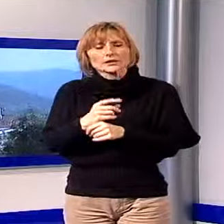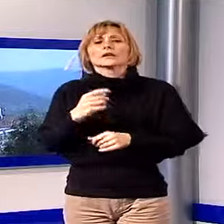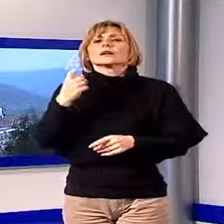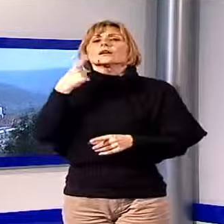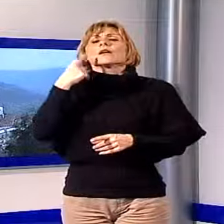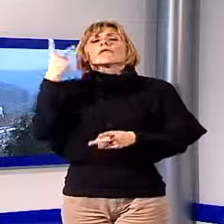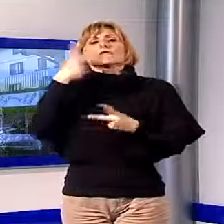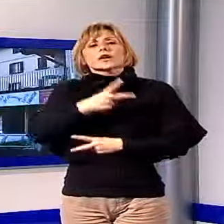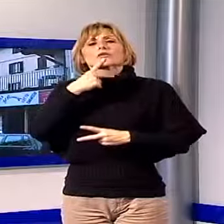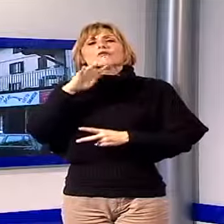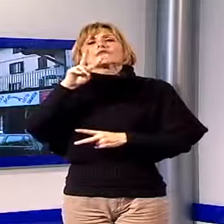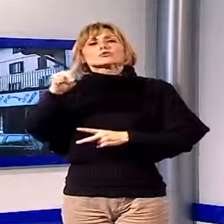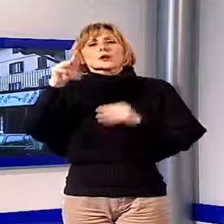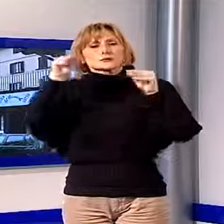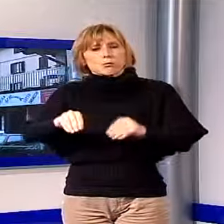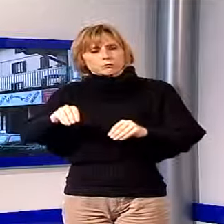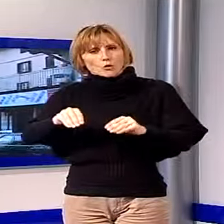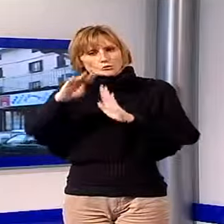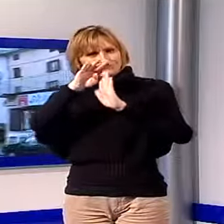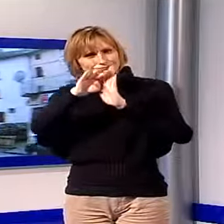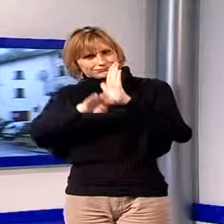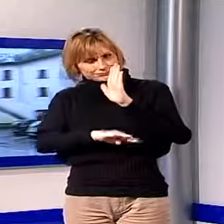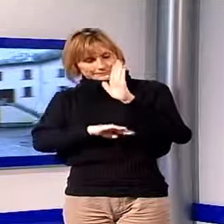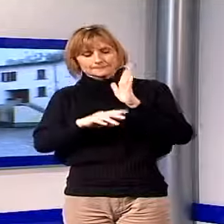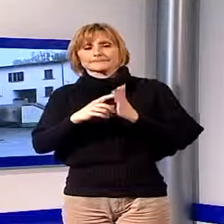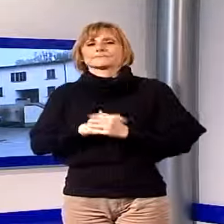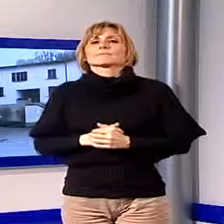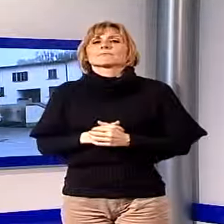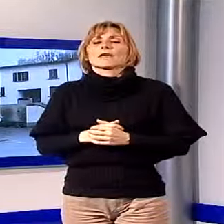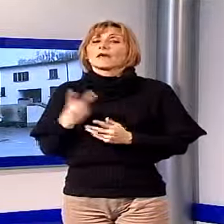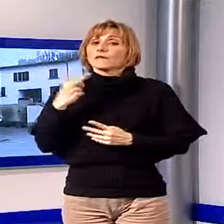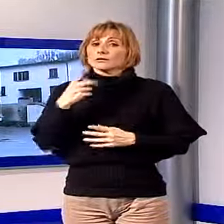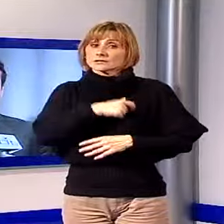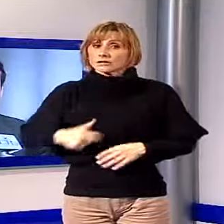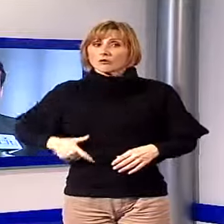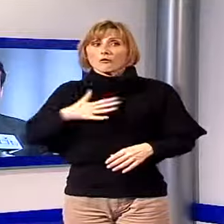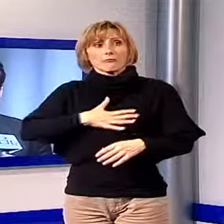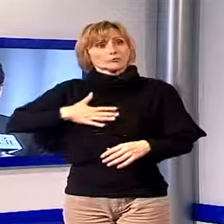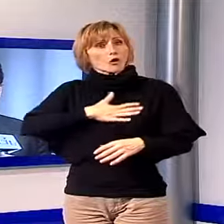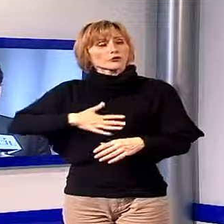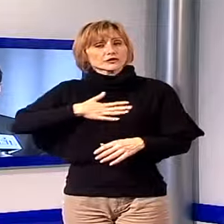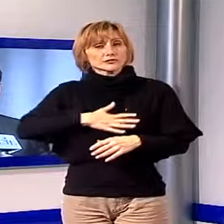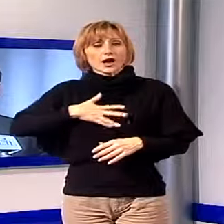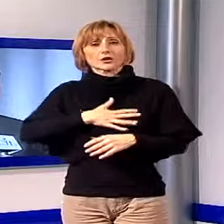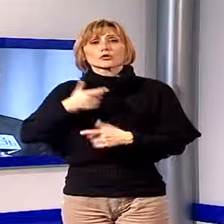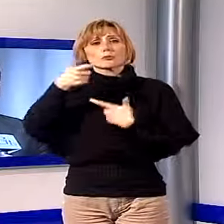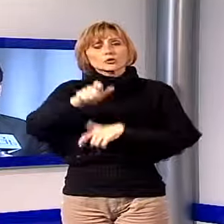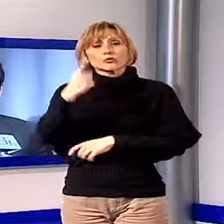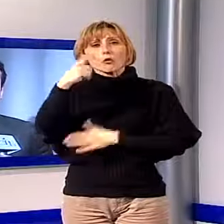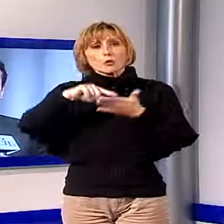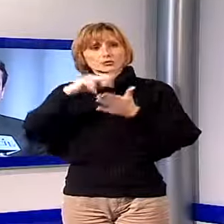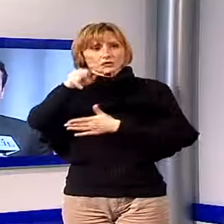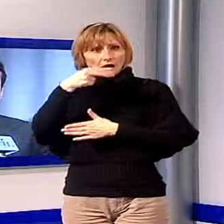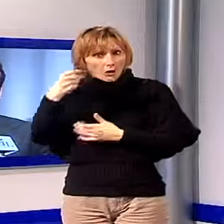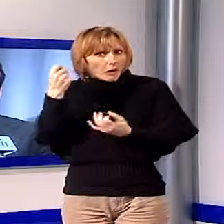posto nella graduatoria nazionale dei comuni partecipanti. Soddisfatto è il sindaco Arturo Ballini per un finanziamento sicuramente non